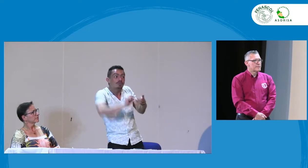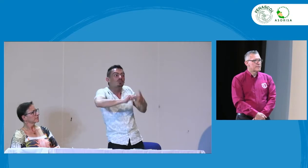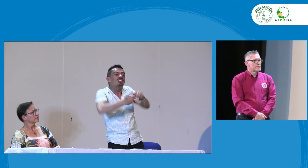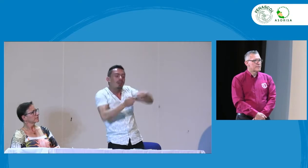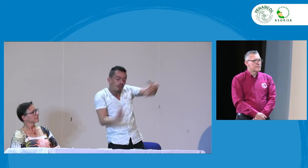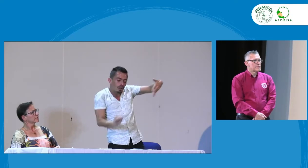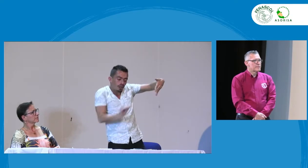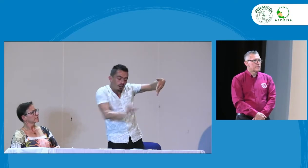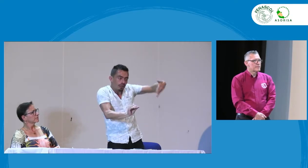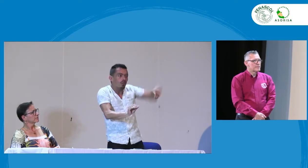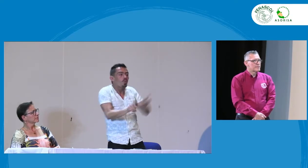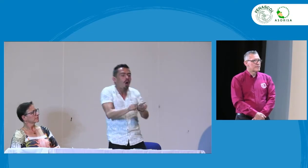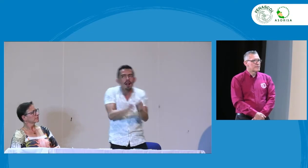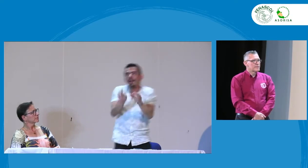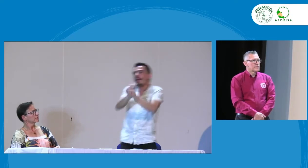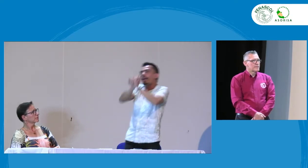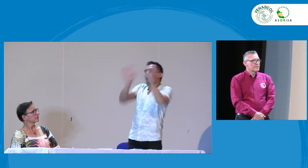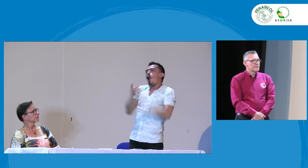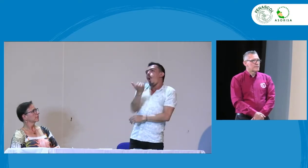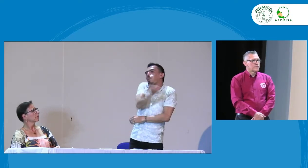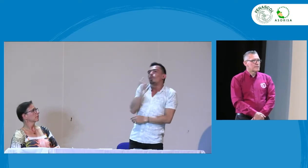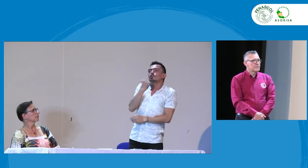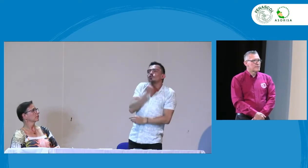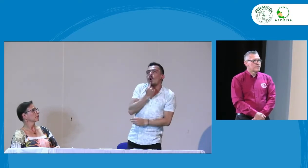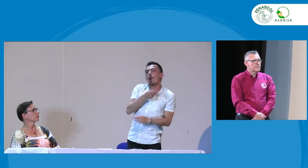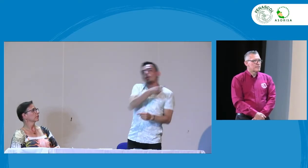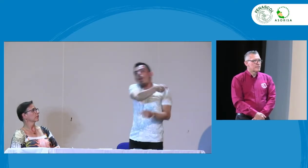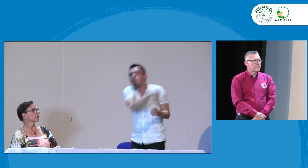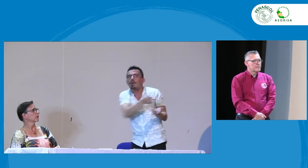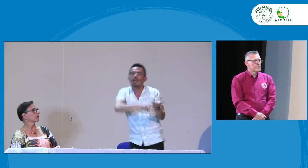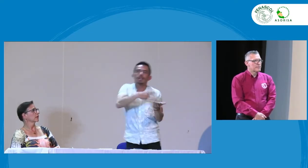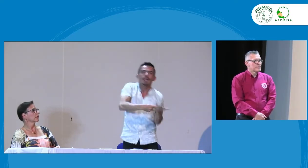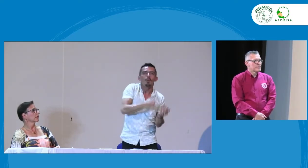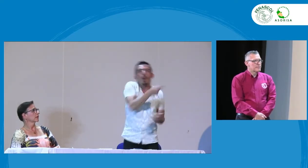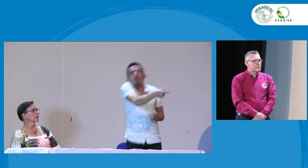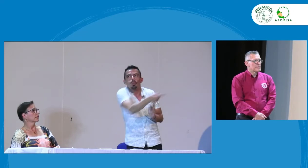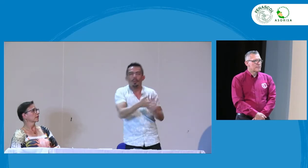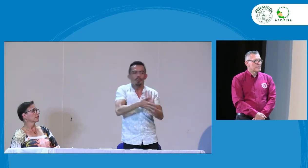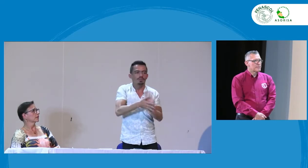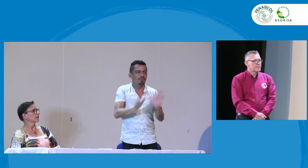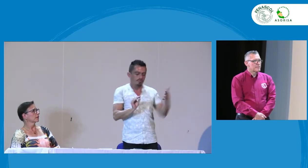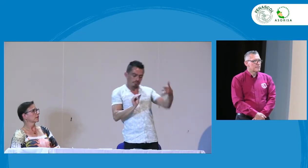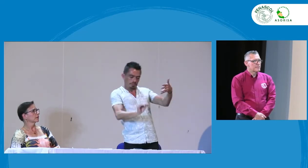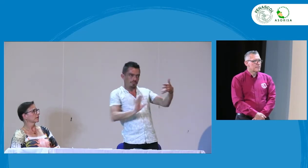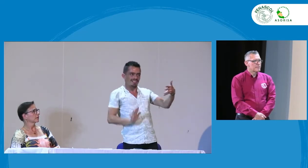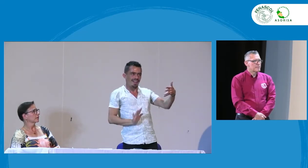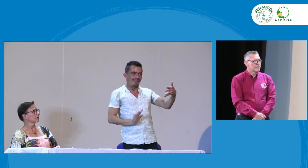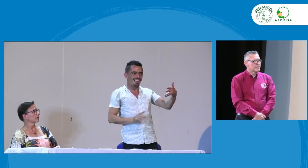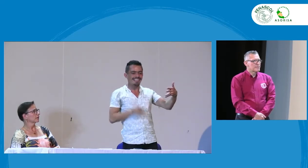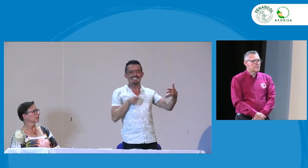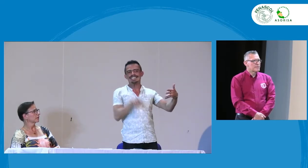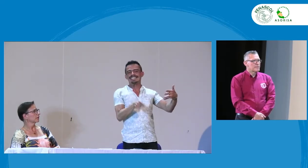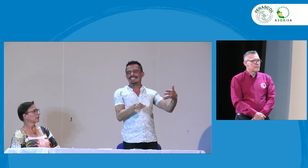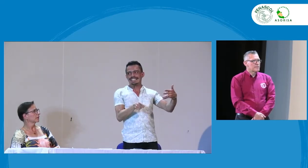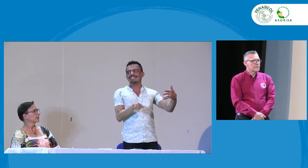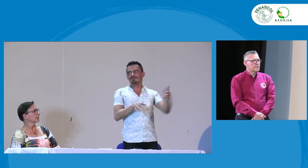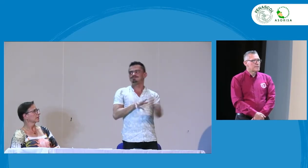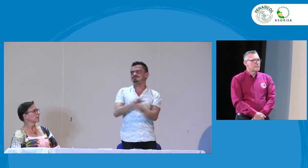embargo allí tenemos una dificultad porque no tenemos claridad sobre si están incluidos o no las personas